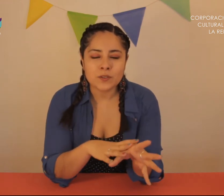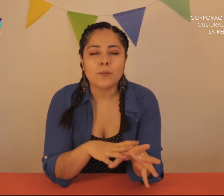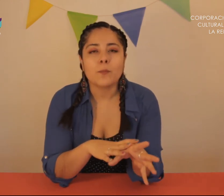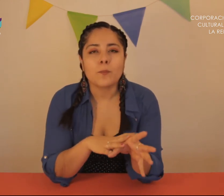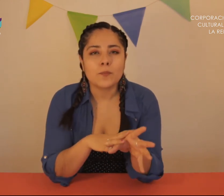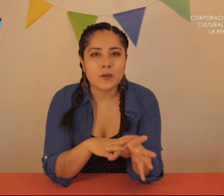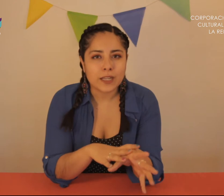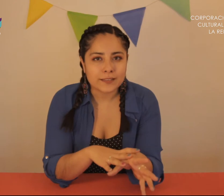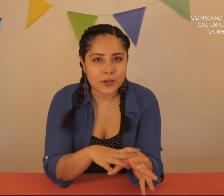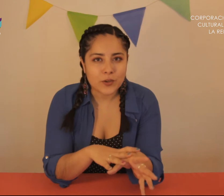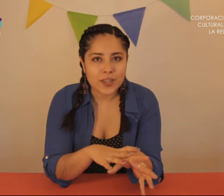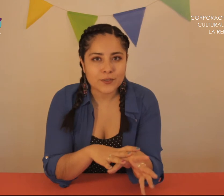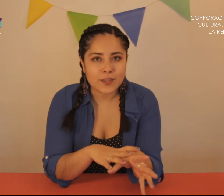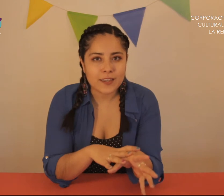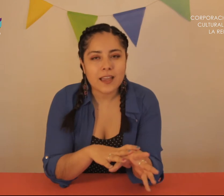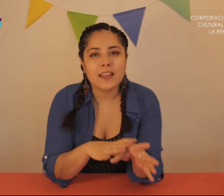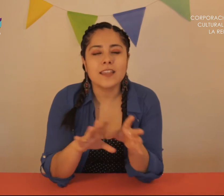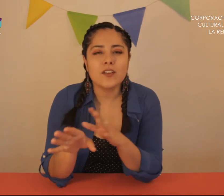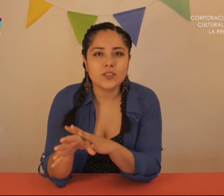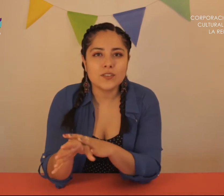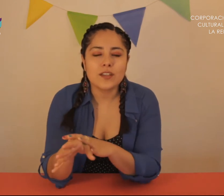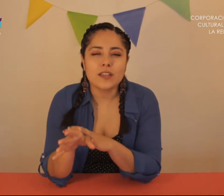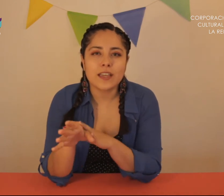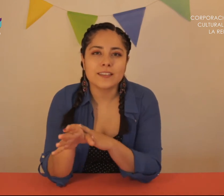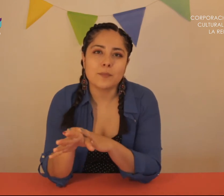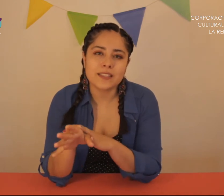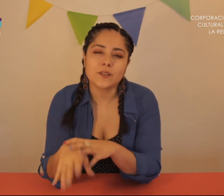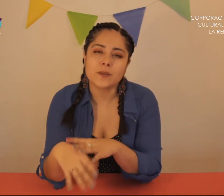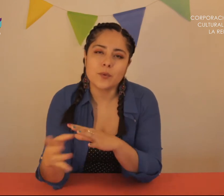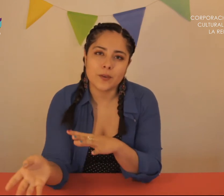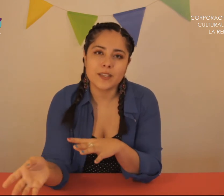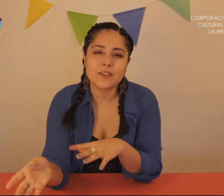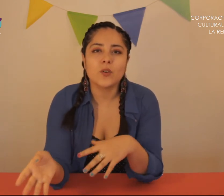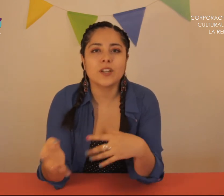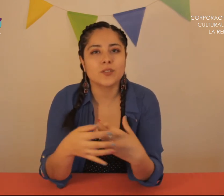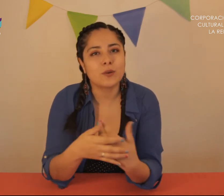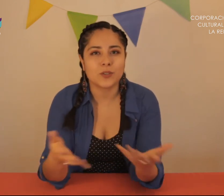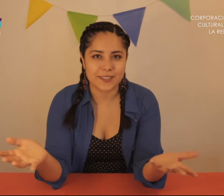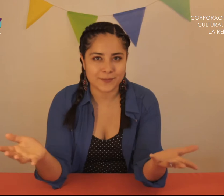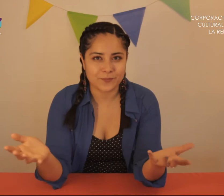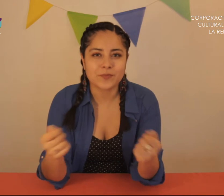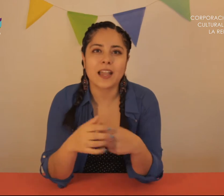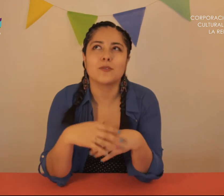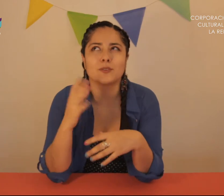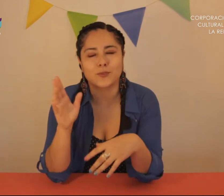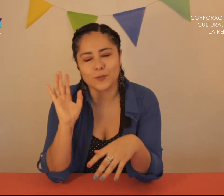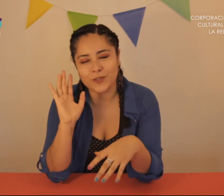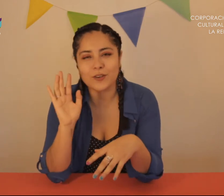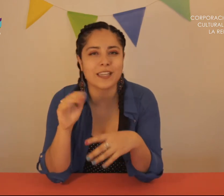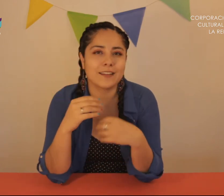Algunos de los que les traigo hoy día son de ella y otros están basados en poemas o en otros autores. Algunos son súper viejos que yo